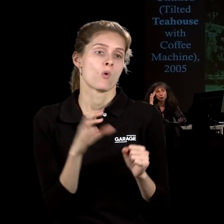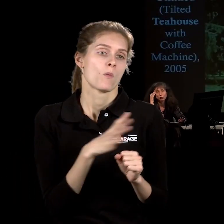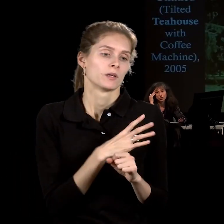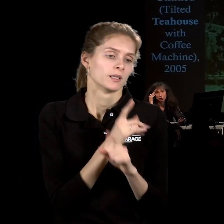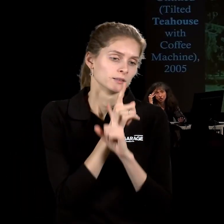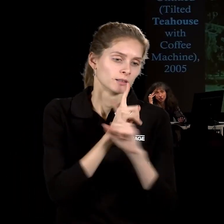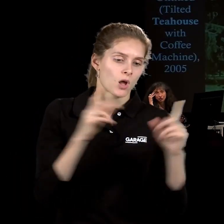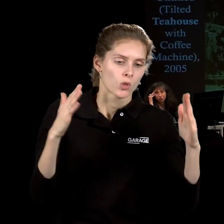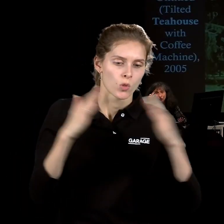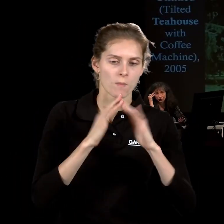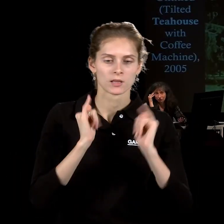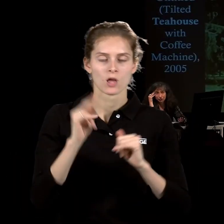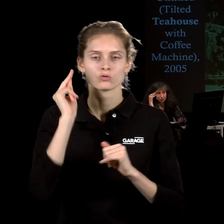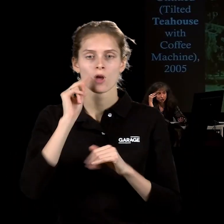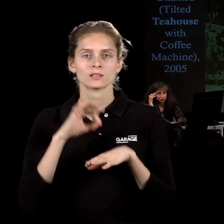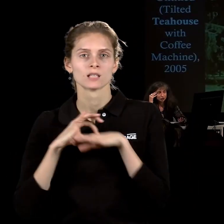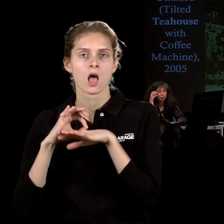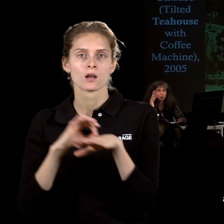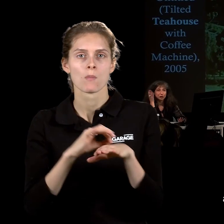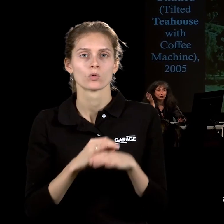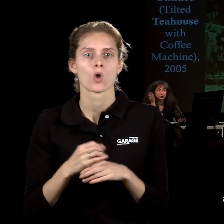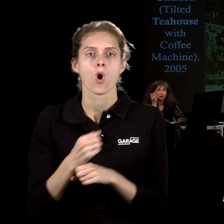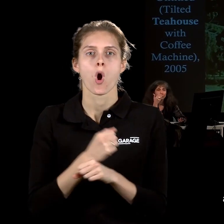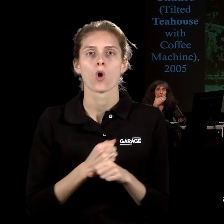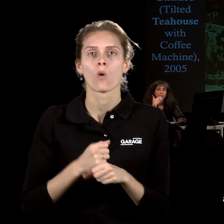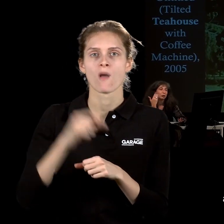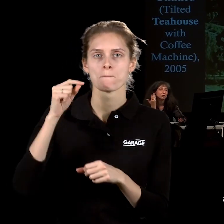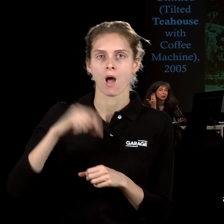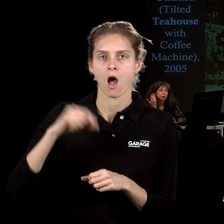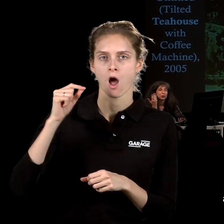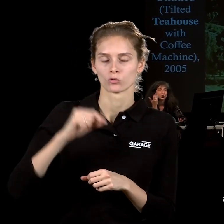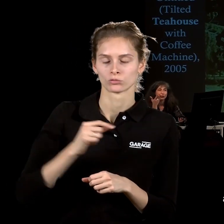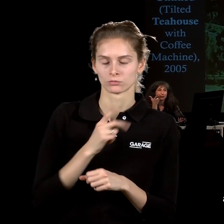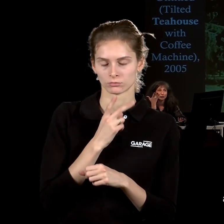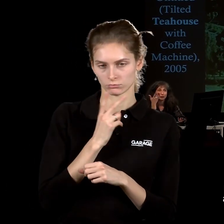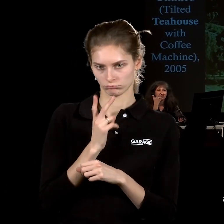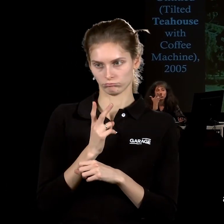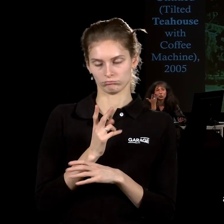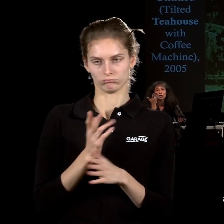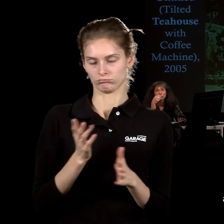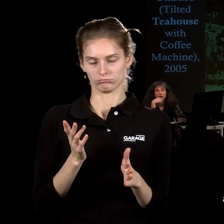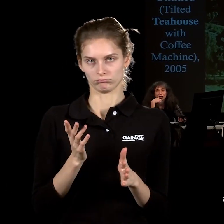странный домик для чайной церемонии с кофейной машиной, который представляет из себя абсолютно футуристический